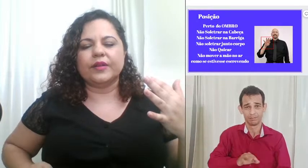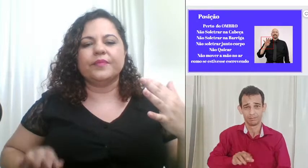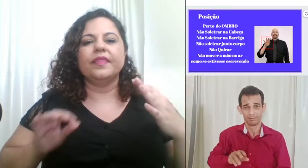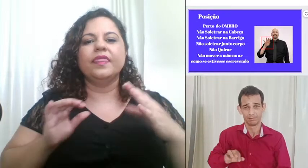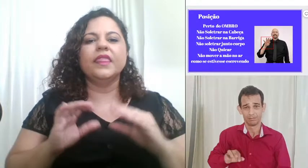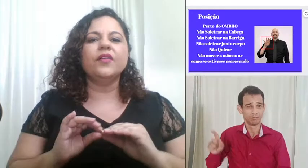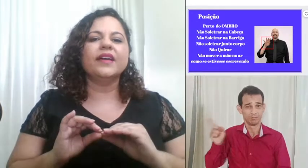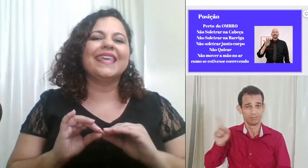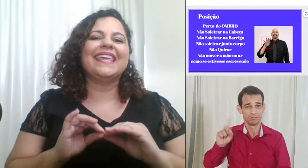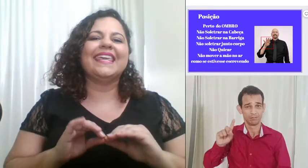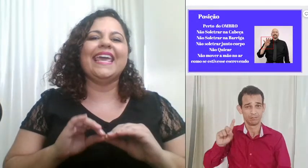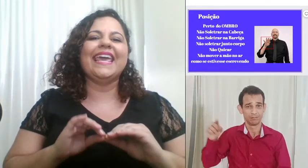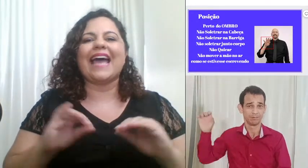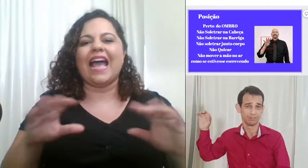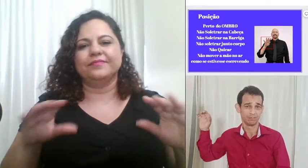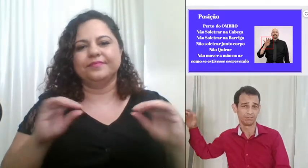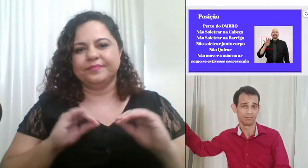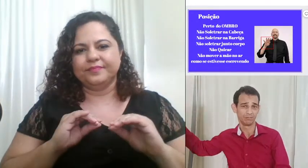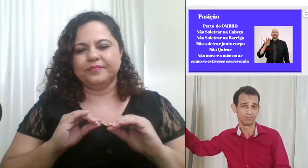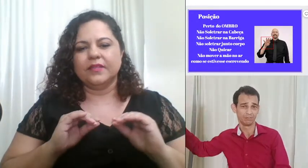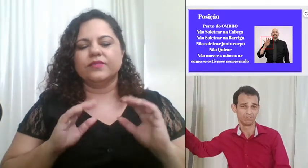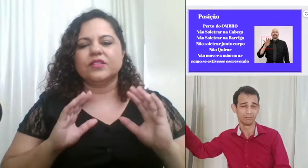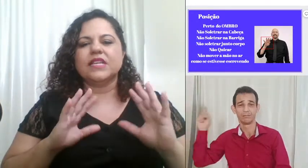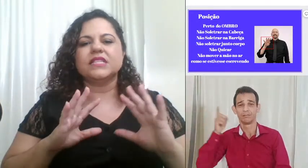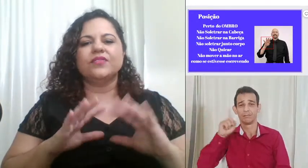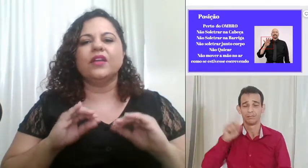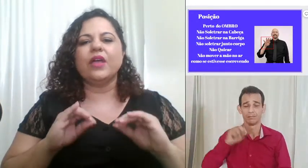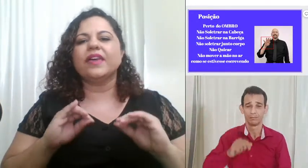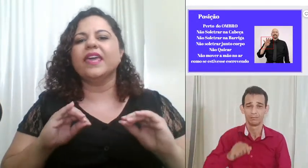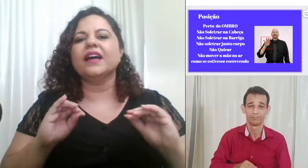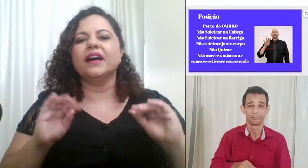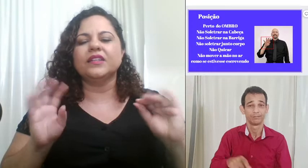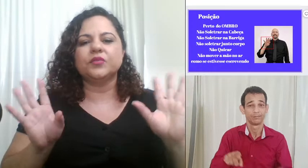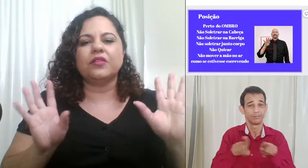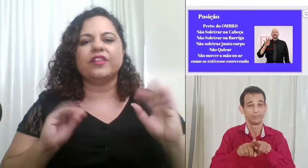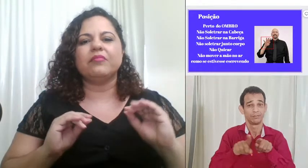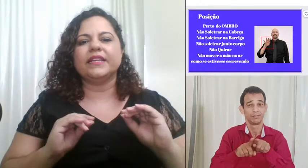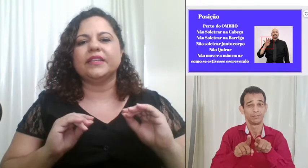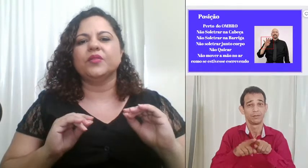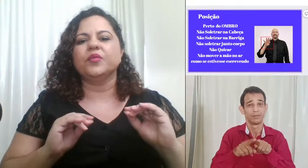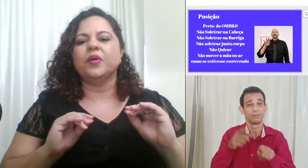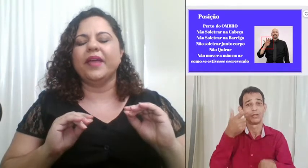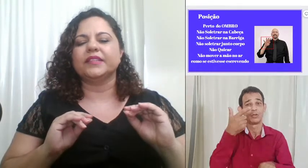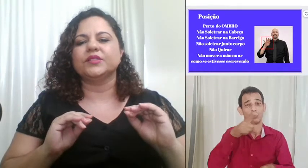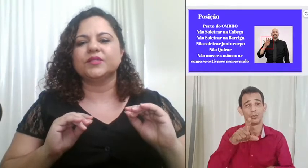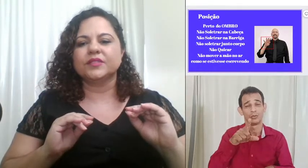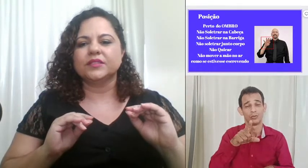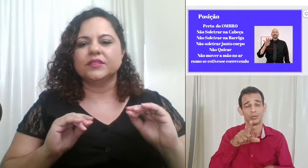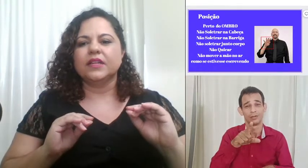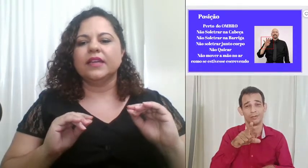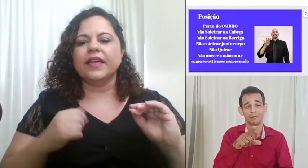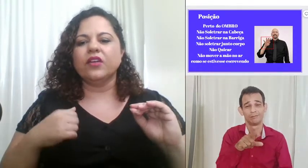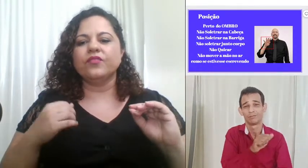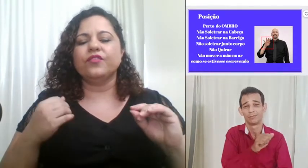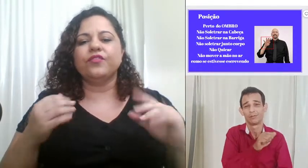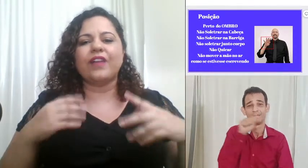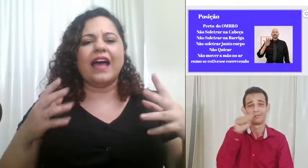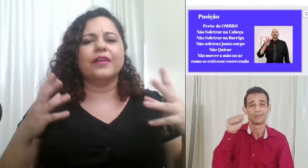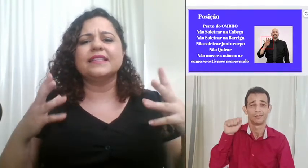não quicar vocês viram eu quicando o alfabeto em algum momento o é que eu falo o que